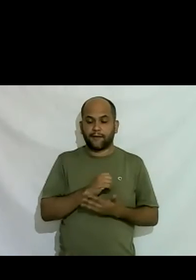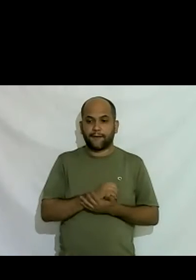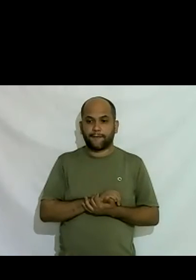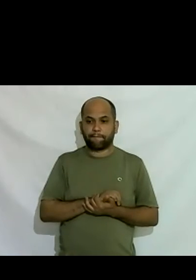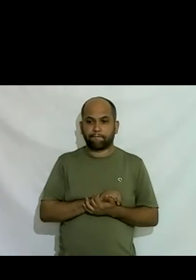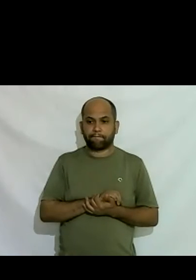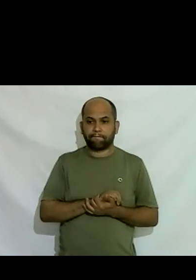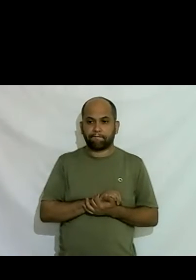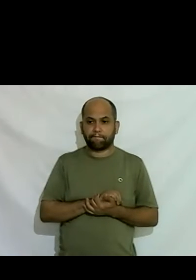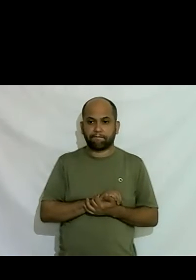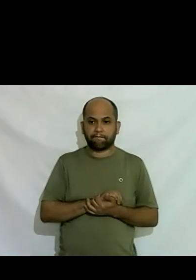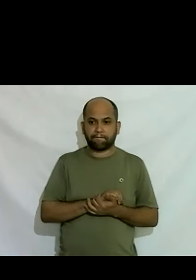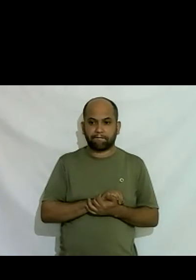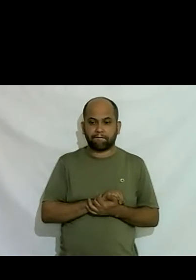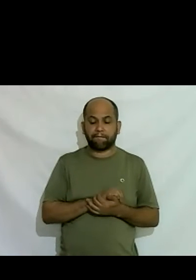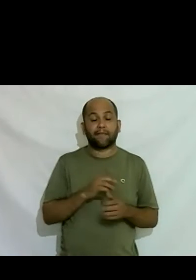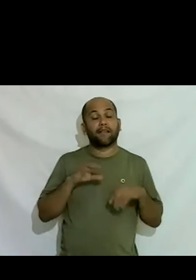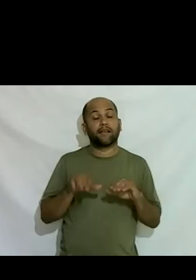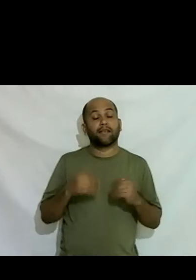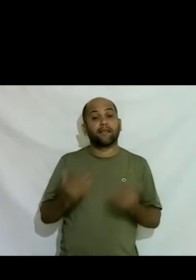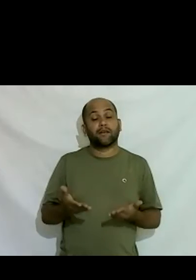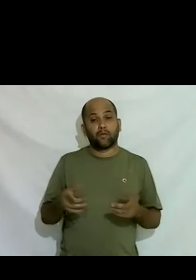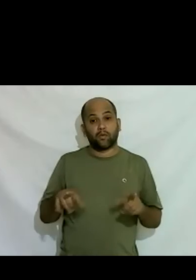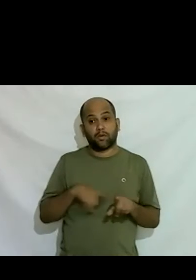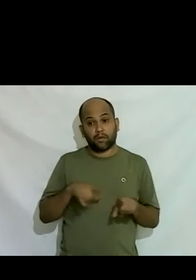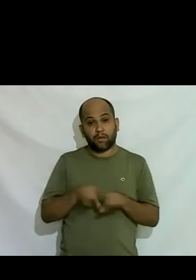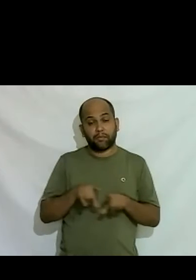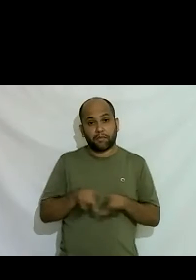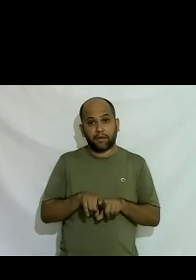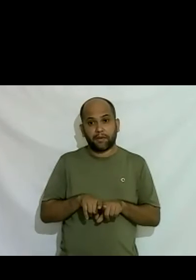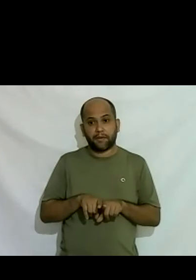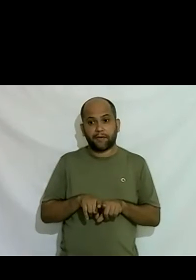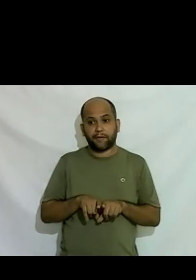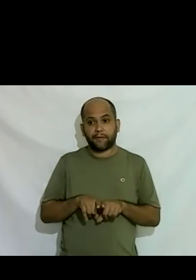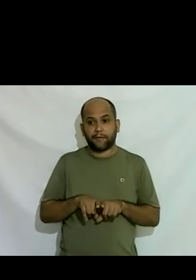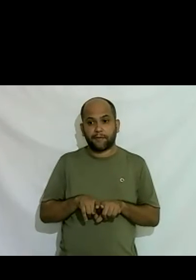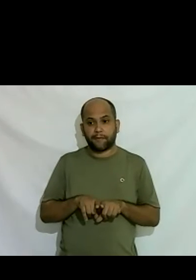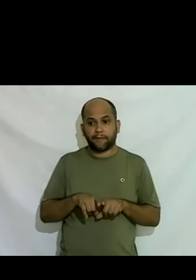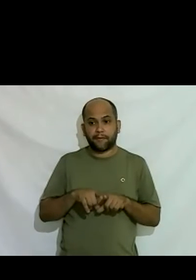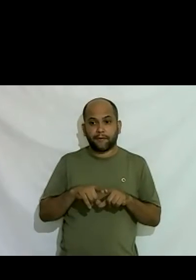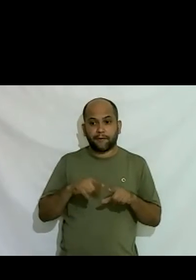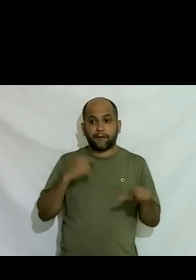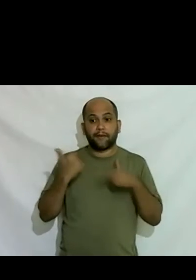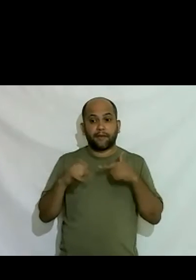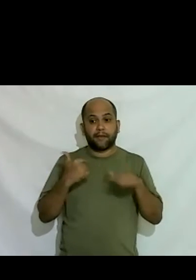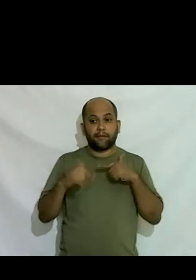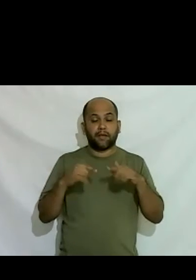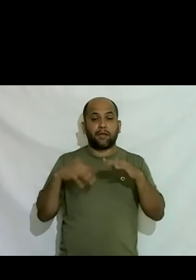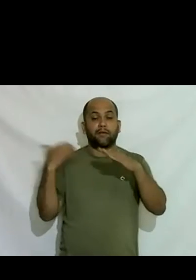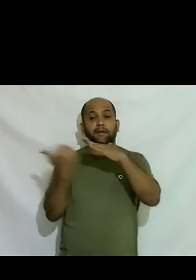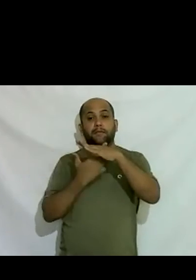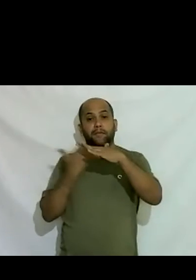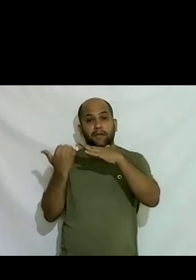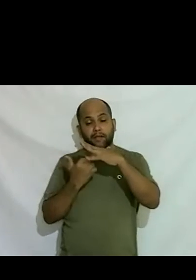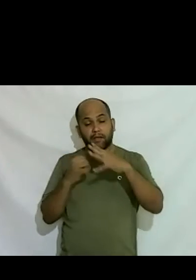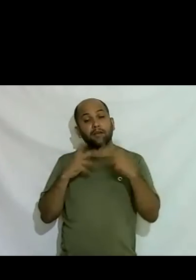e aí eu também simultaneamente quando trabalhando trans eu fiz eu resolvi